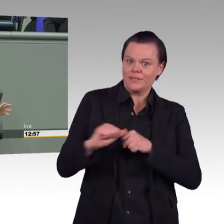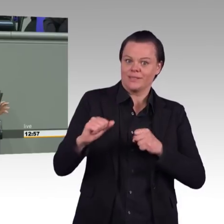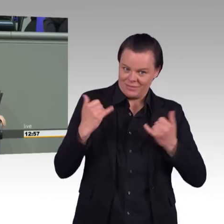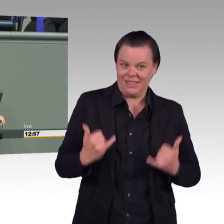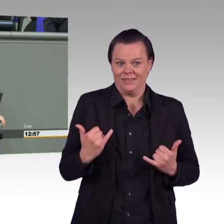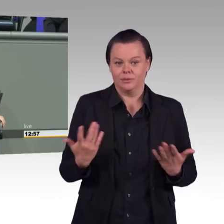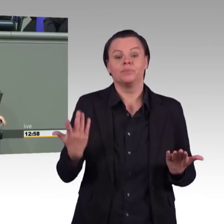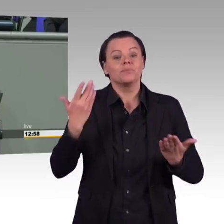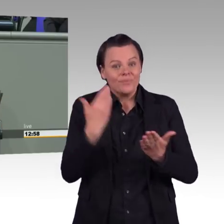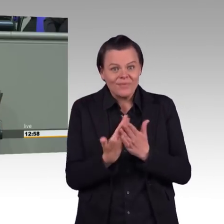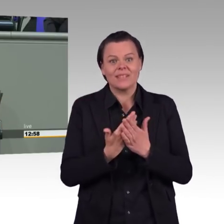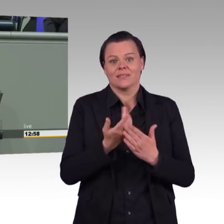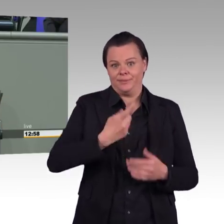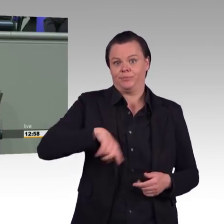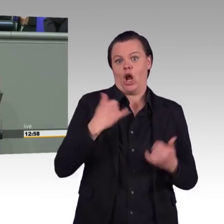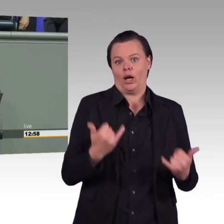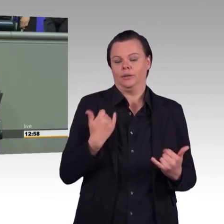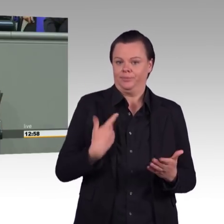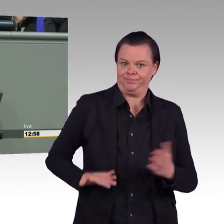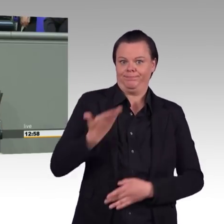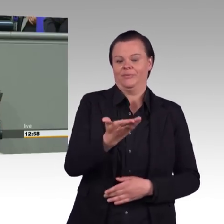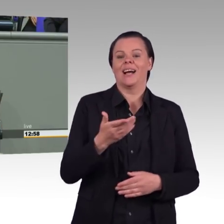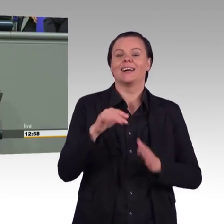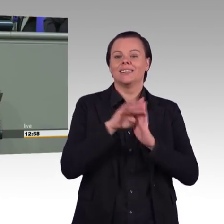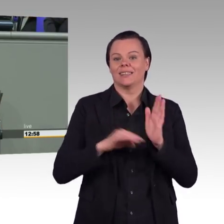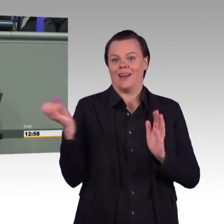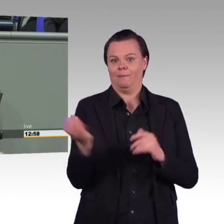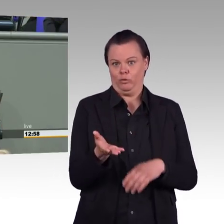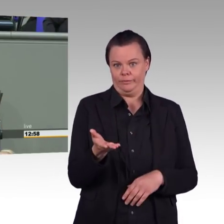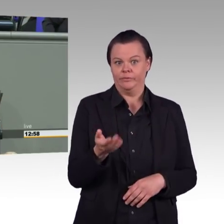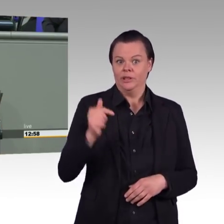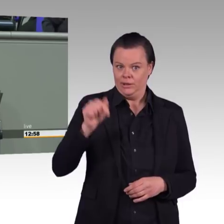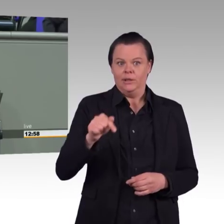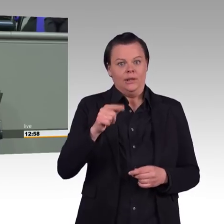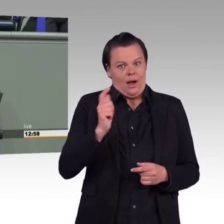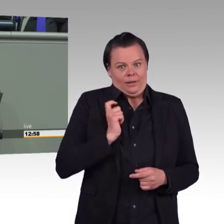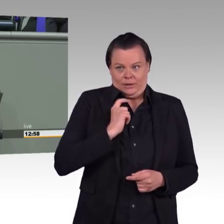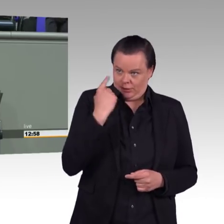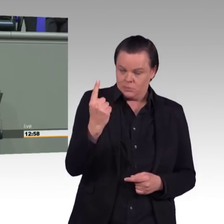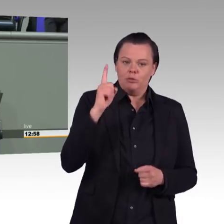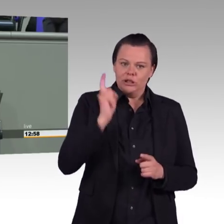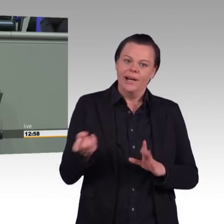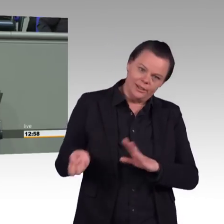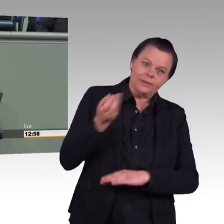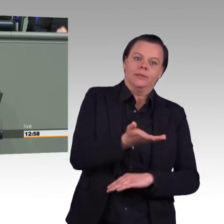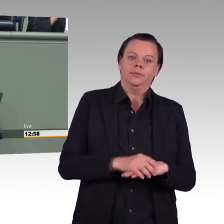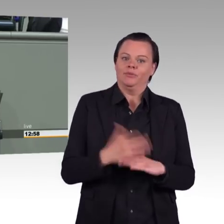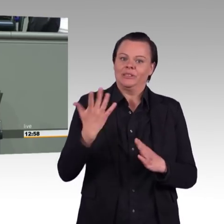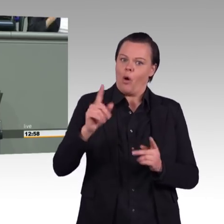schön zurücklehnen können. Wir hätten sagen können, wir haben schon seit Jahren ein Kohleausstiegsgesetz in der Tasche. Das bringen wir hier ein. Nein, das tun wir nicht.